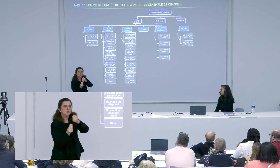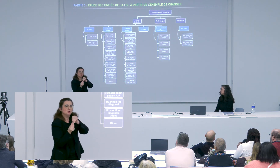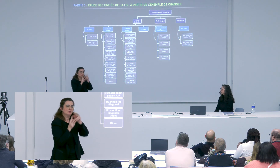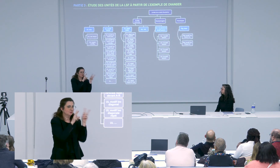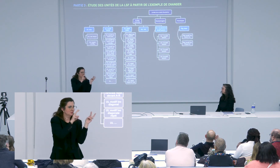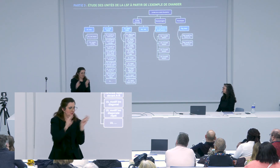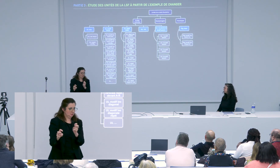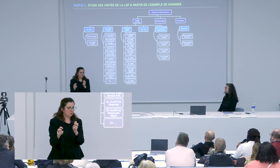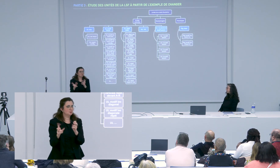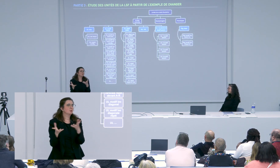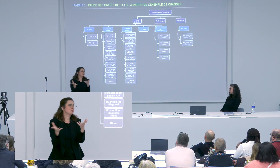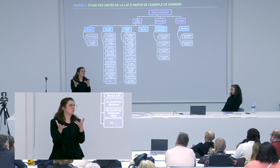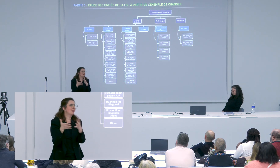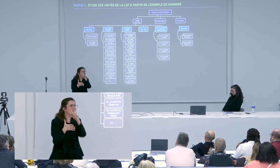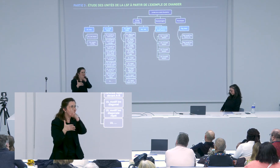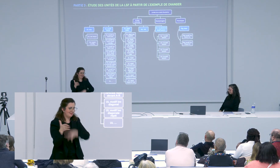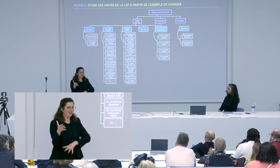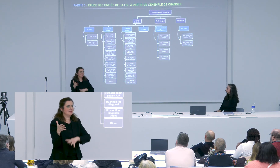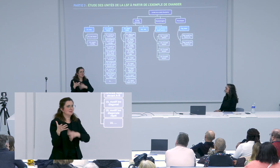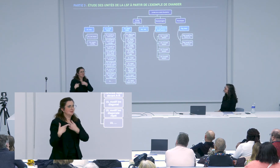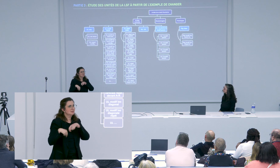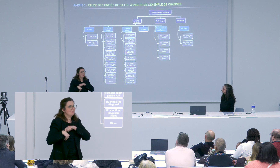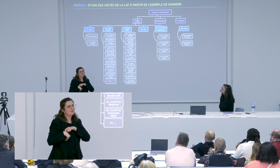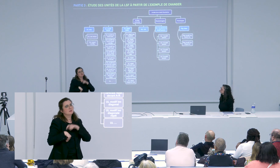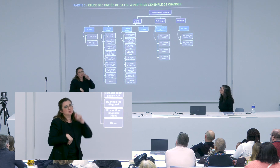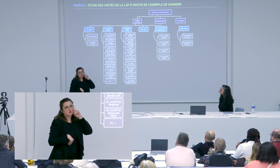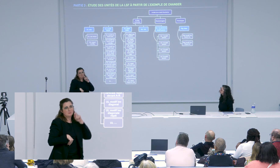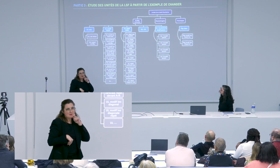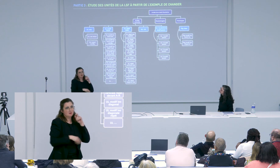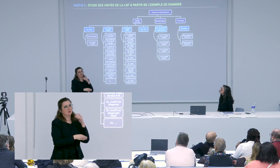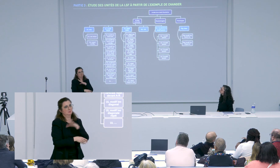d'Agnès Millet tu as fait le lien effectivement avec